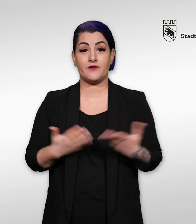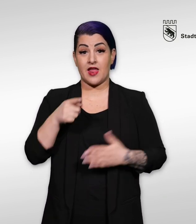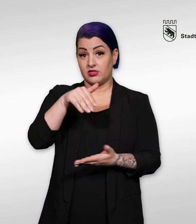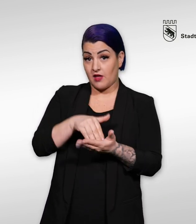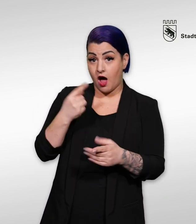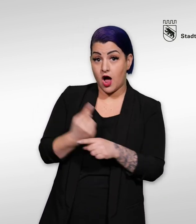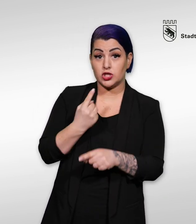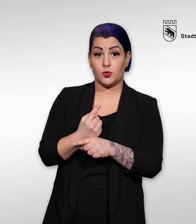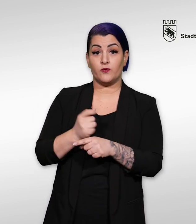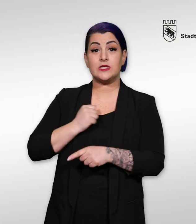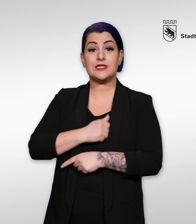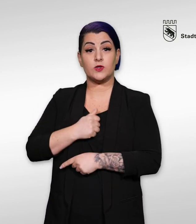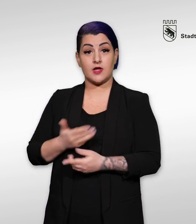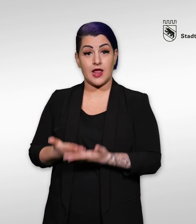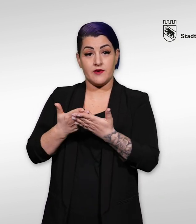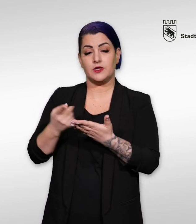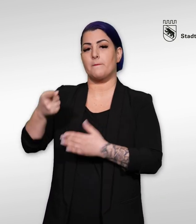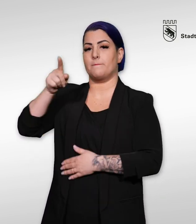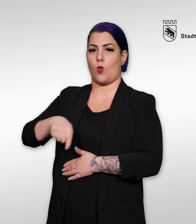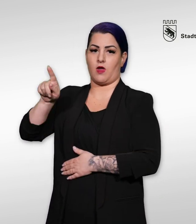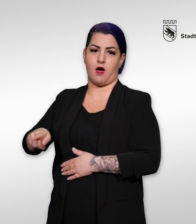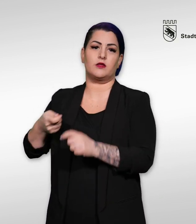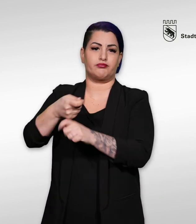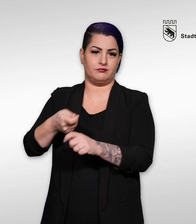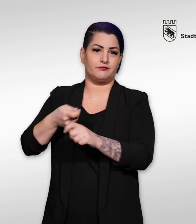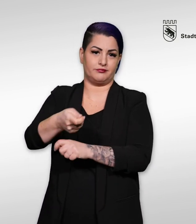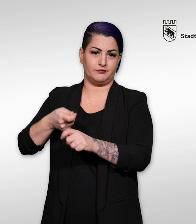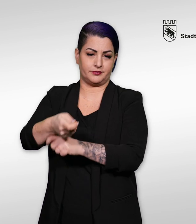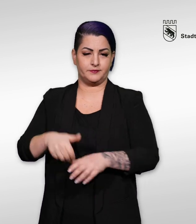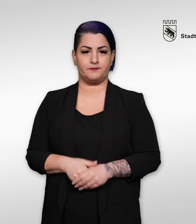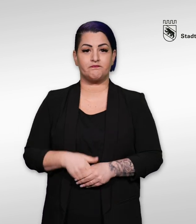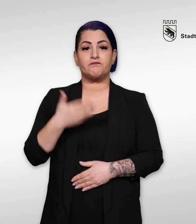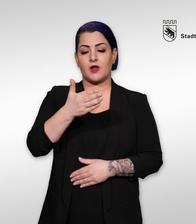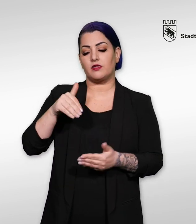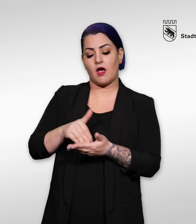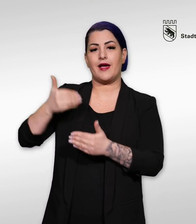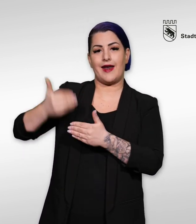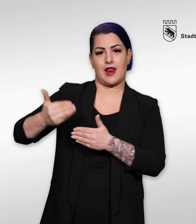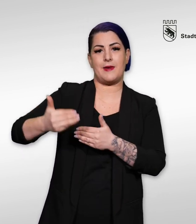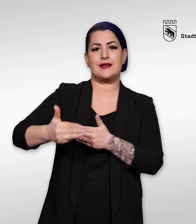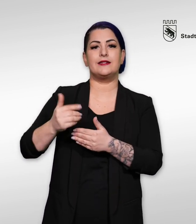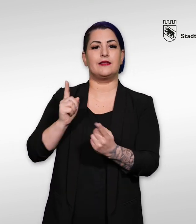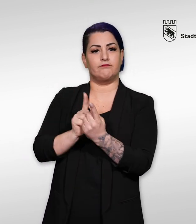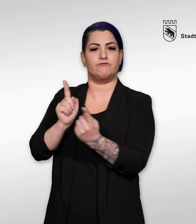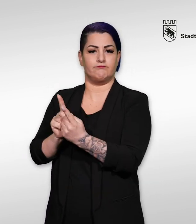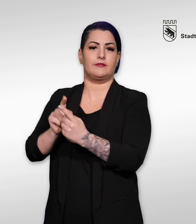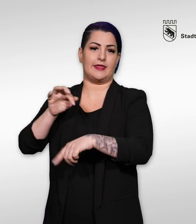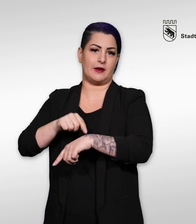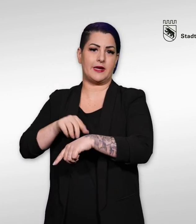Wenn Sie Anspruch haben, wird Ihnen die Sozialhilfe monatlich ausbezahlt. Sie haben regelmäßig Termine beim Sozialdienst.